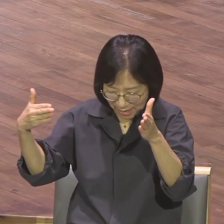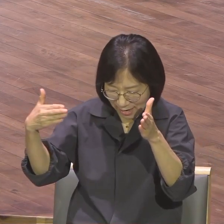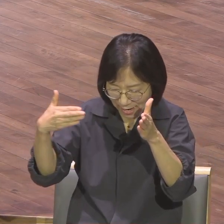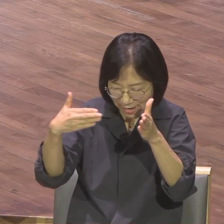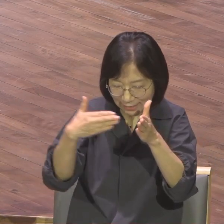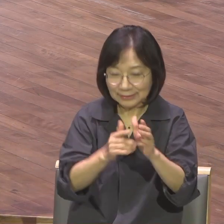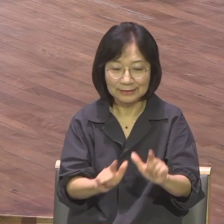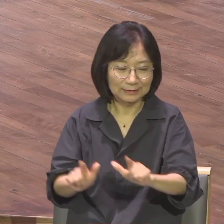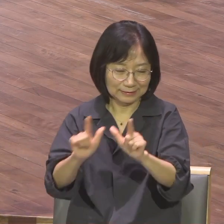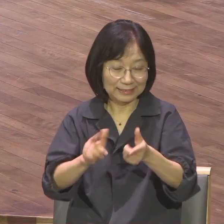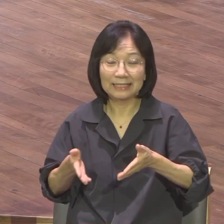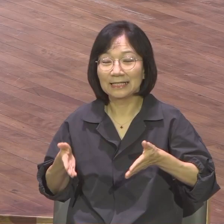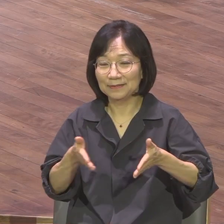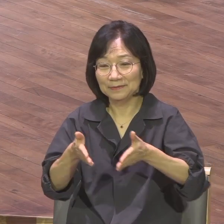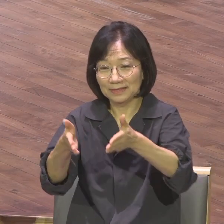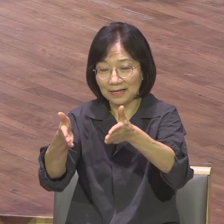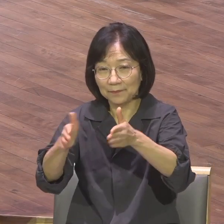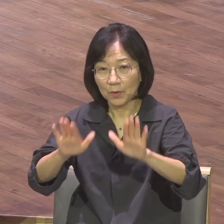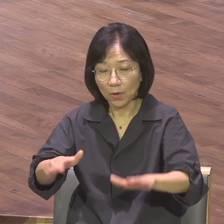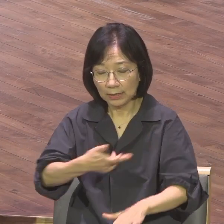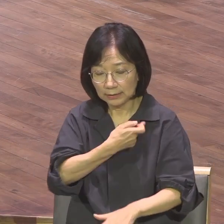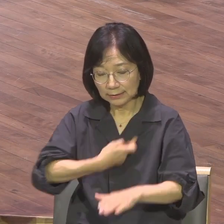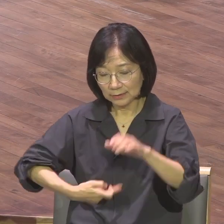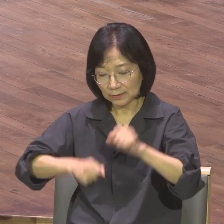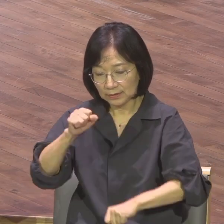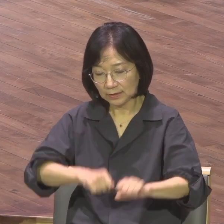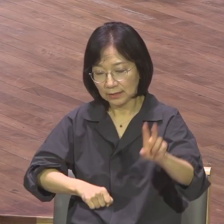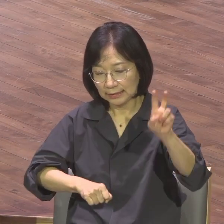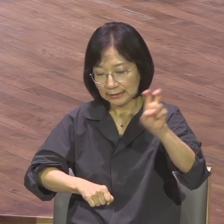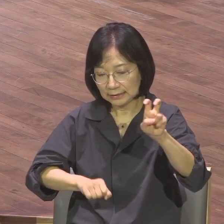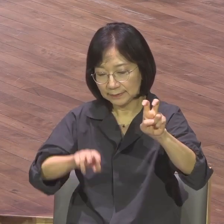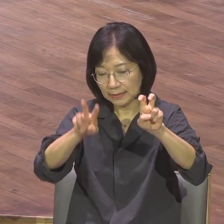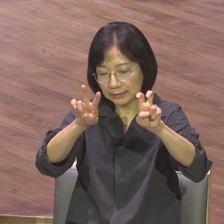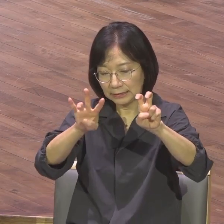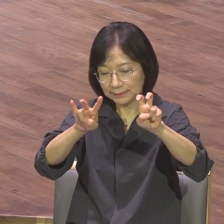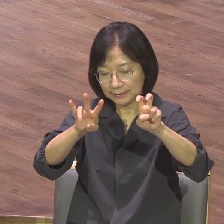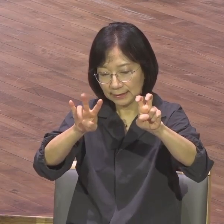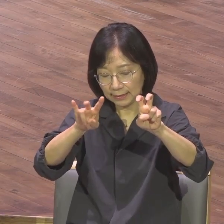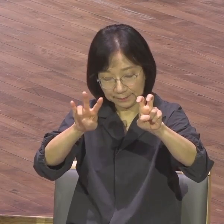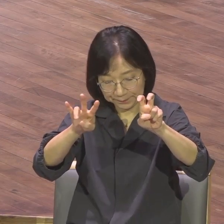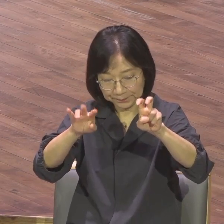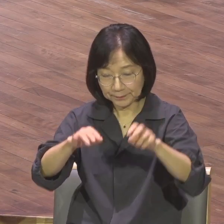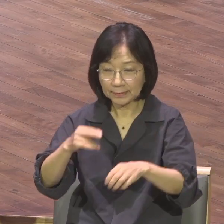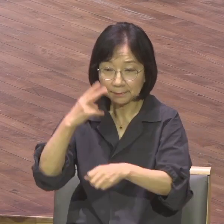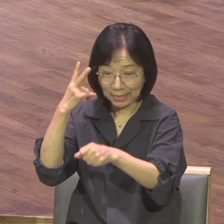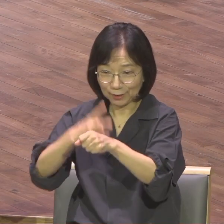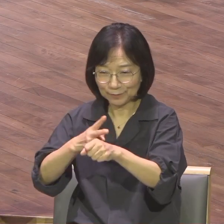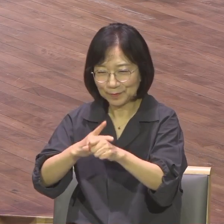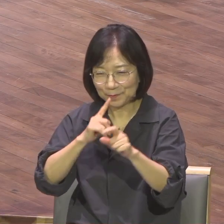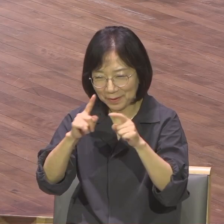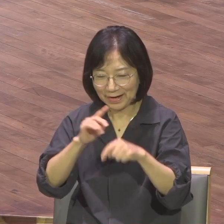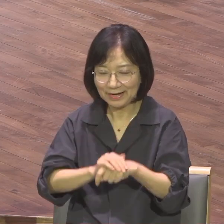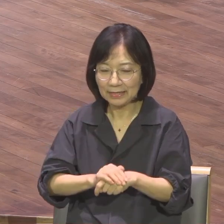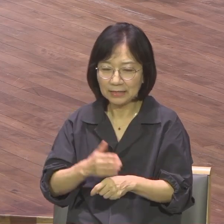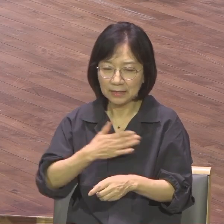오늘 본문 4등전 20장 24절에 보면 사도 바울은 내가 달려갈 길과 주 예수께 받은 사명이라고 고백하고 있습니다.